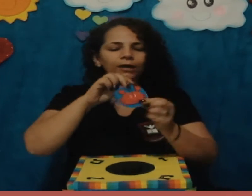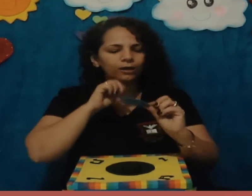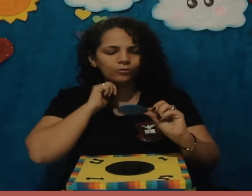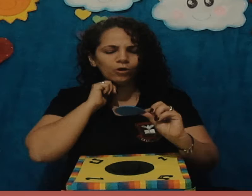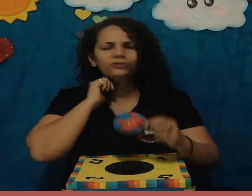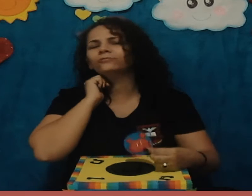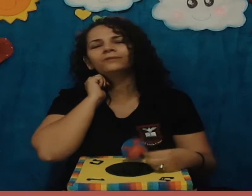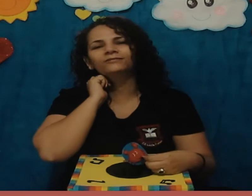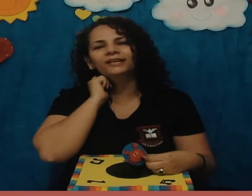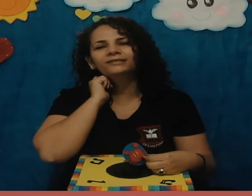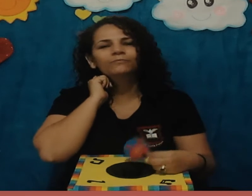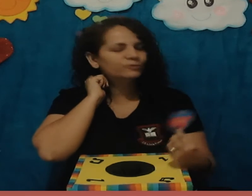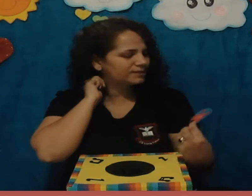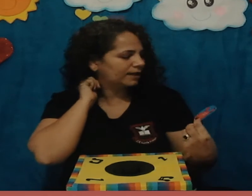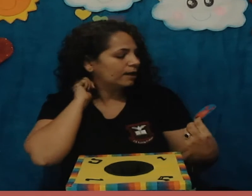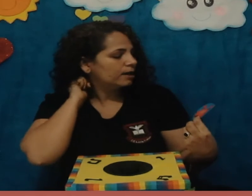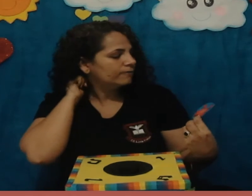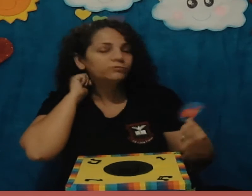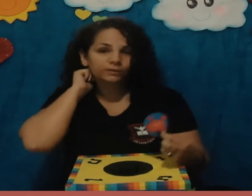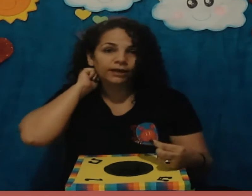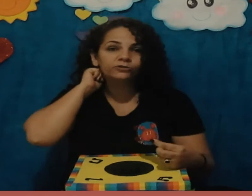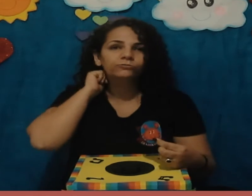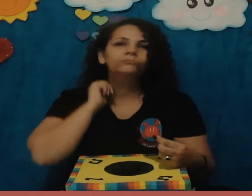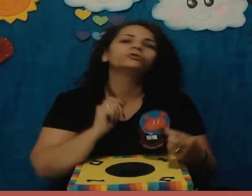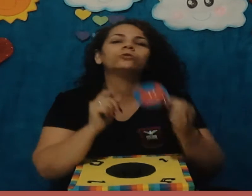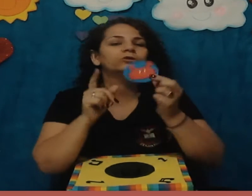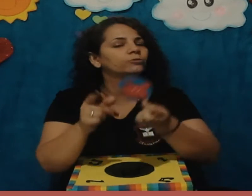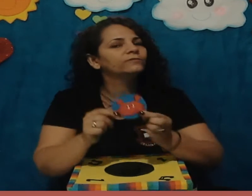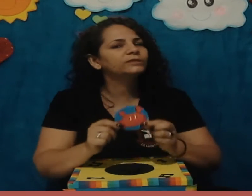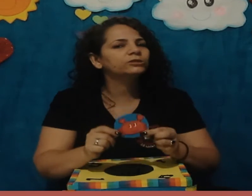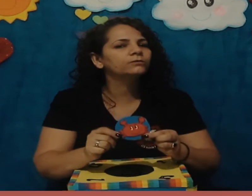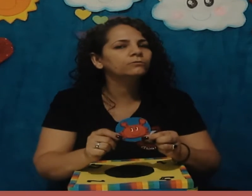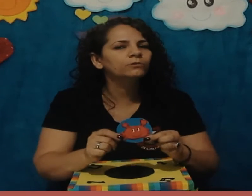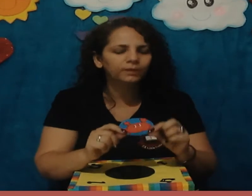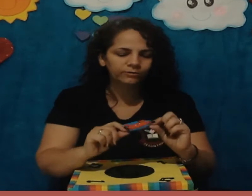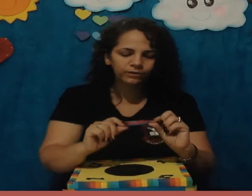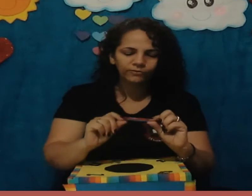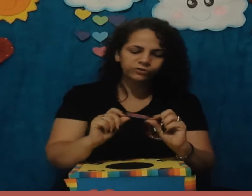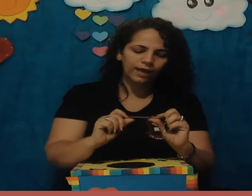eu gosto tanto dessa música. Vamos cantar juntos? Gosto quando vocês cantam comigo, então vamos lá.